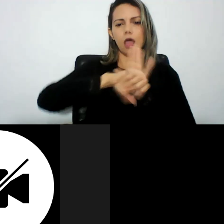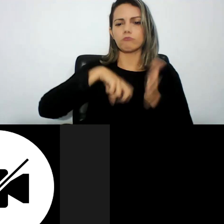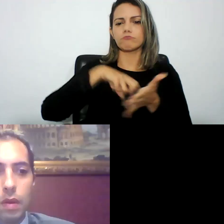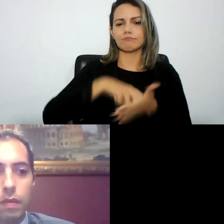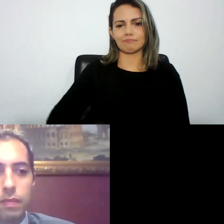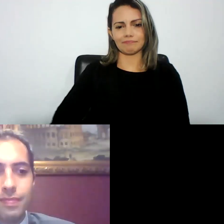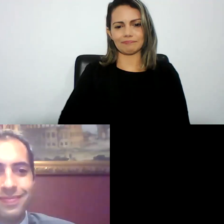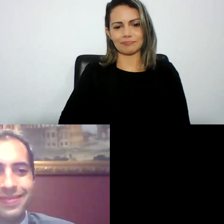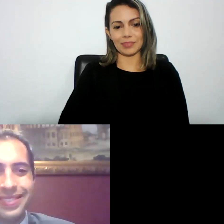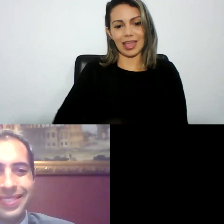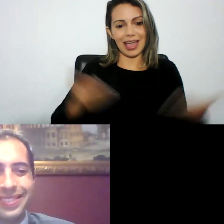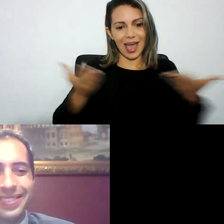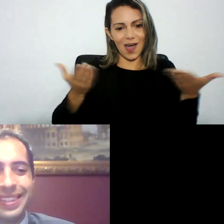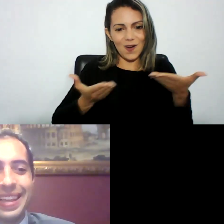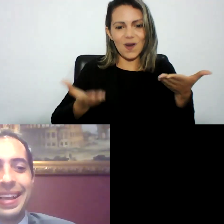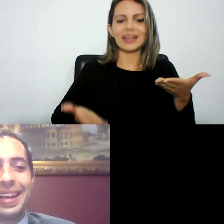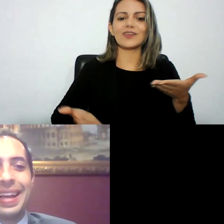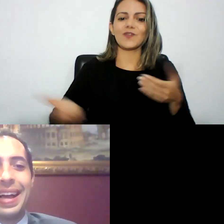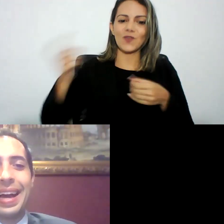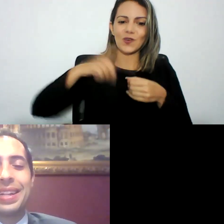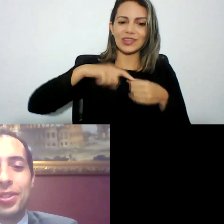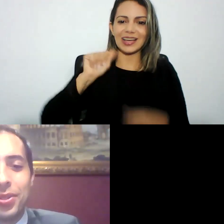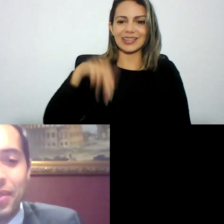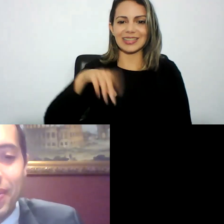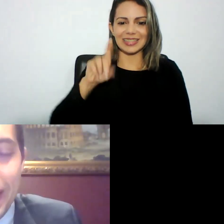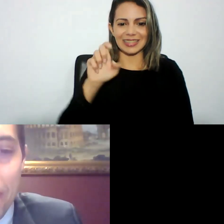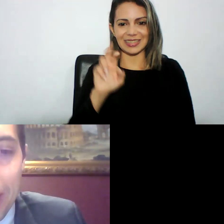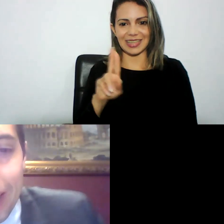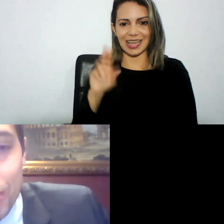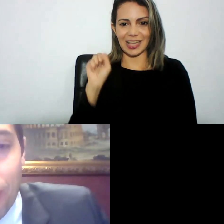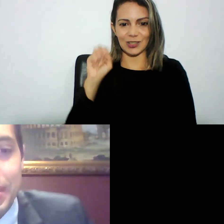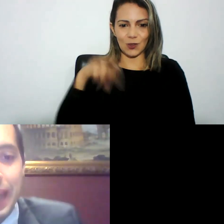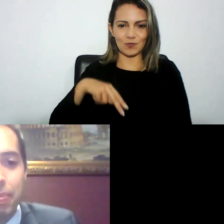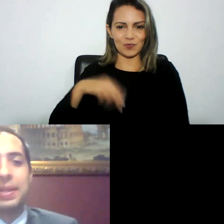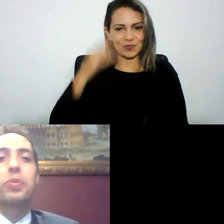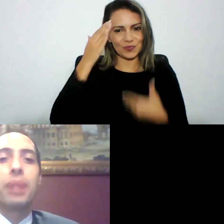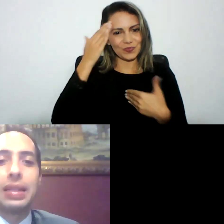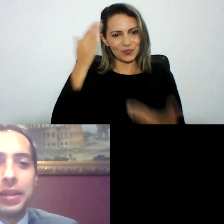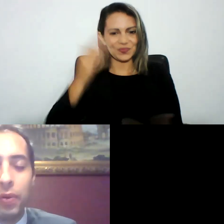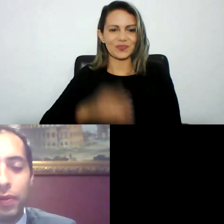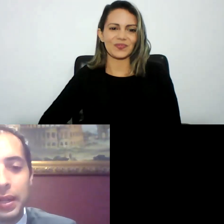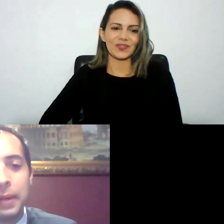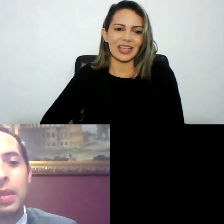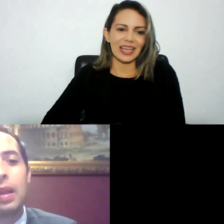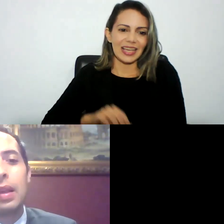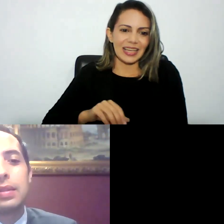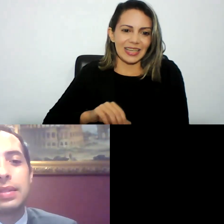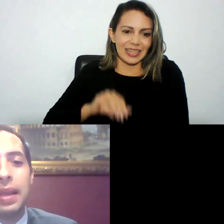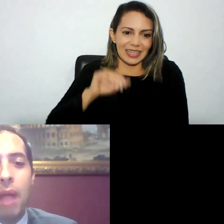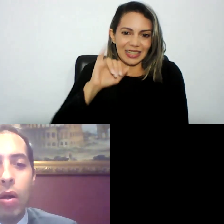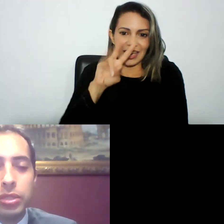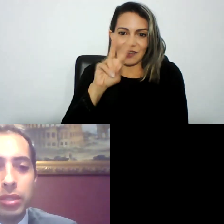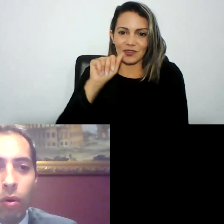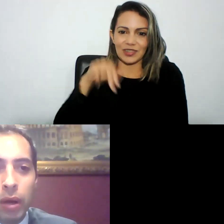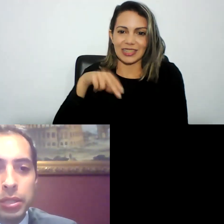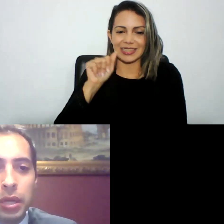devolvo a palavra para o doutor Anderson agradeço doutor Ivana brilhante como sempre sempre um prazer ouvi-la e